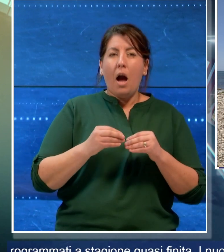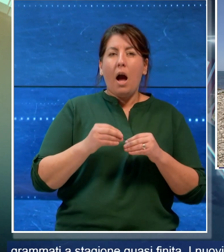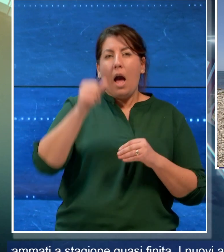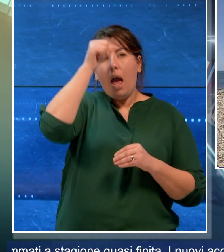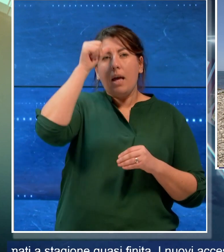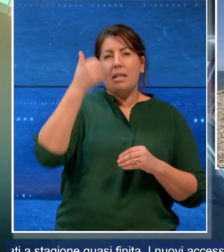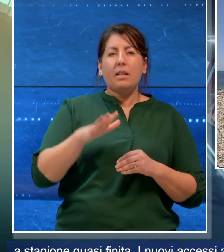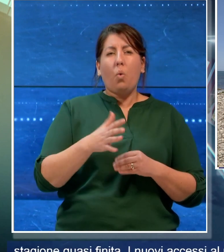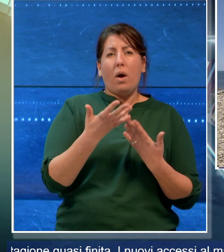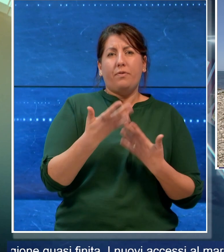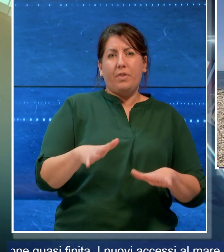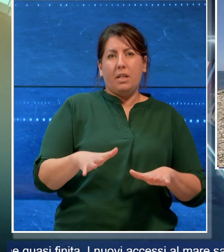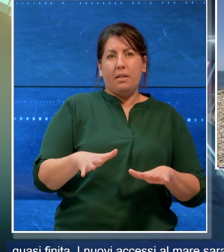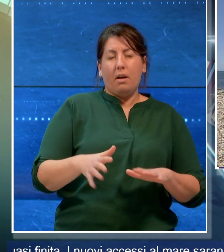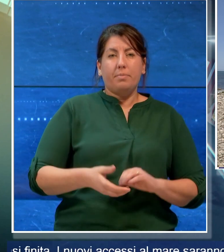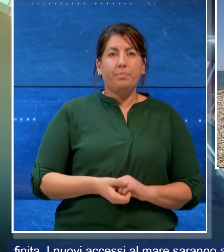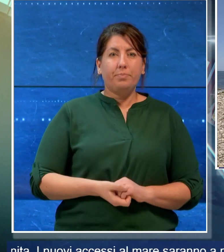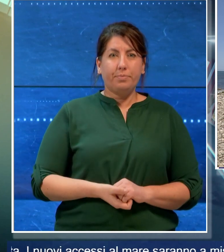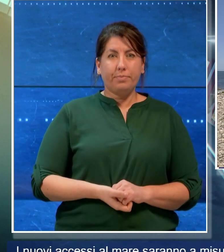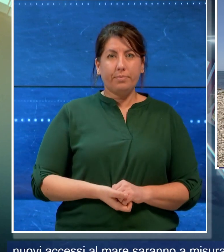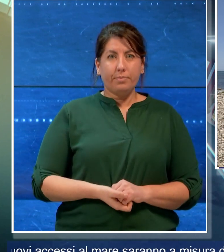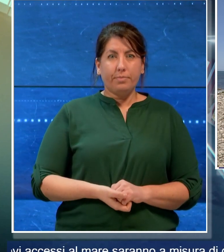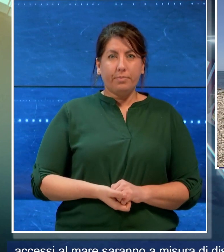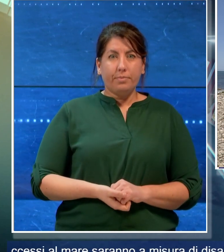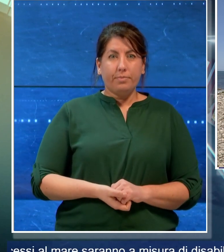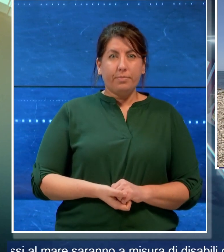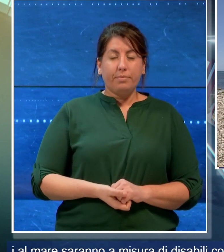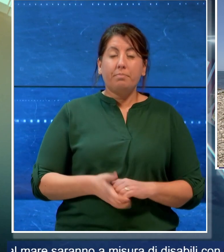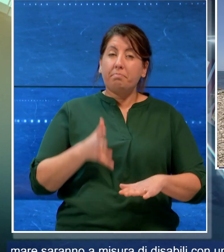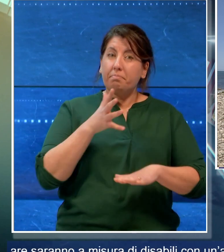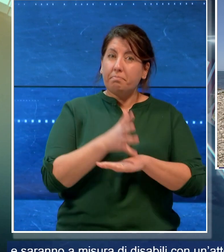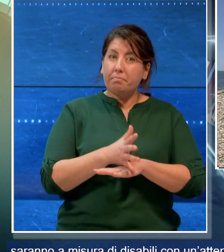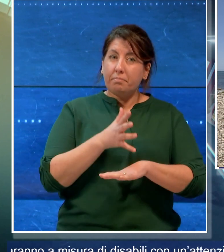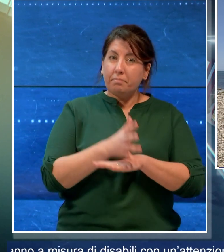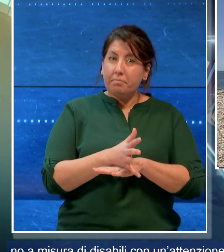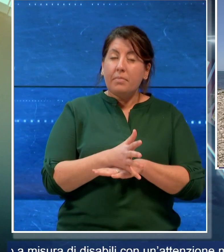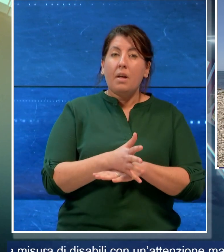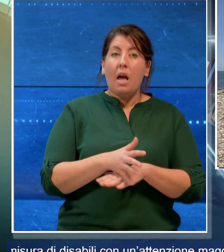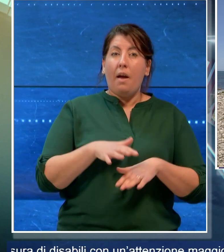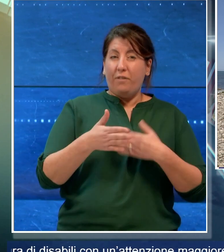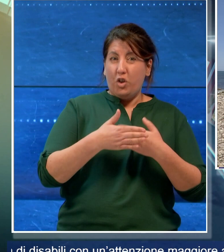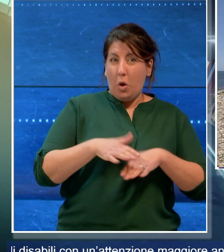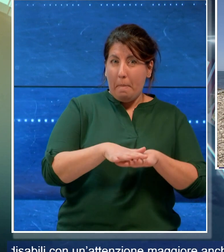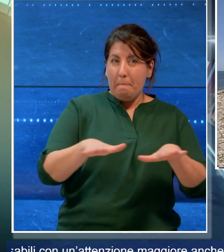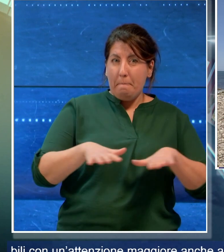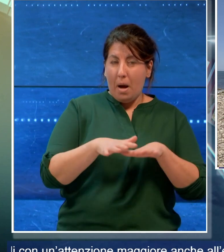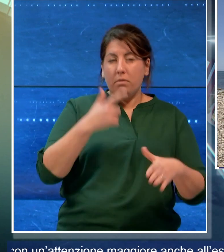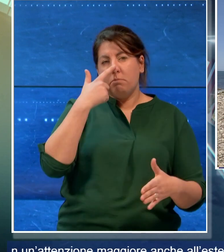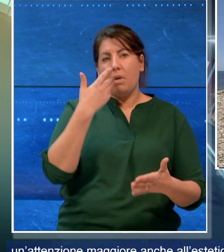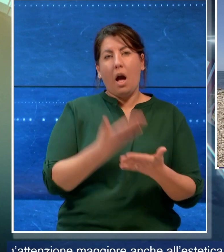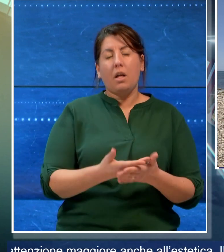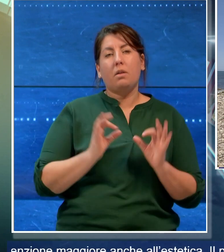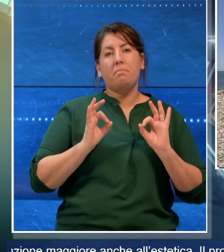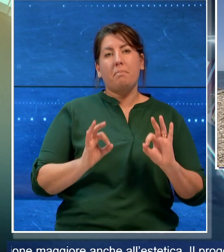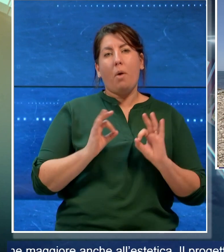stagione quasi finita. I nuovi accessi al mare saranno a misura di disabili